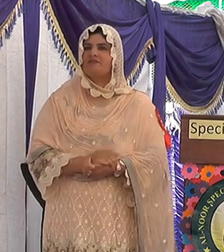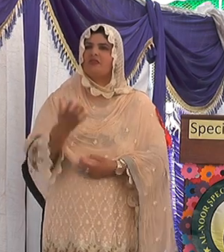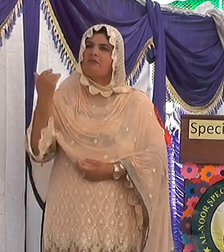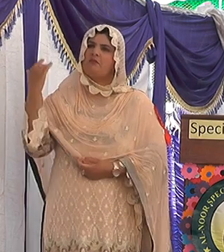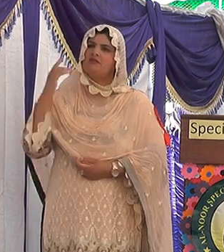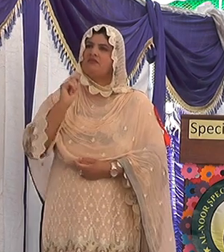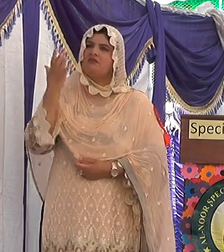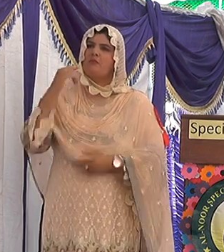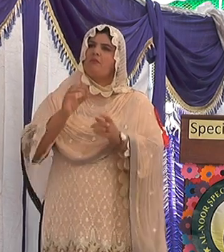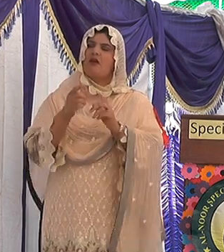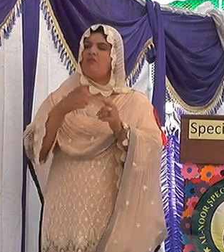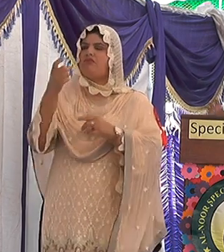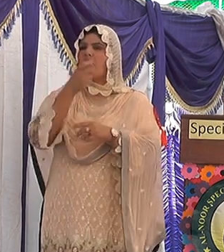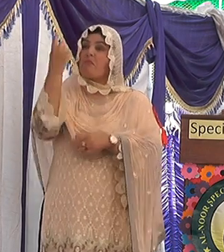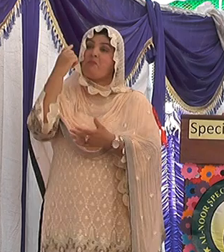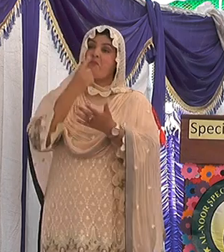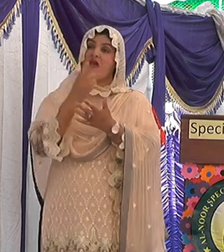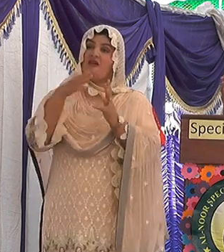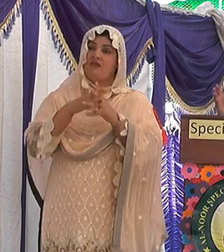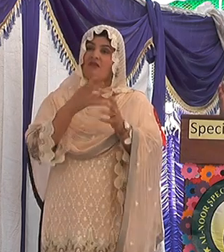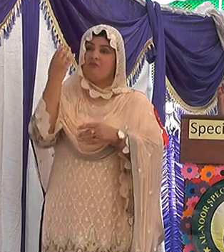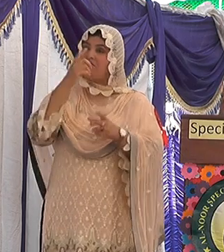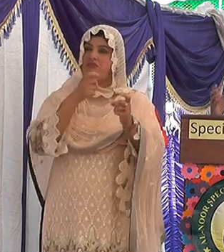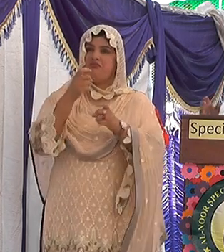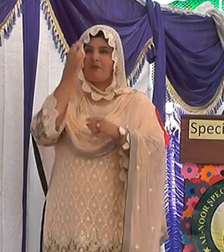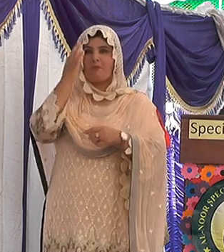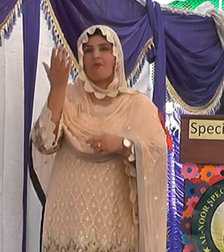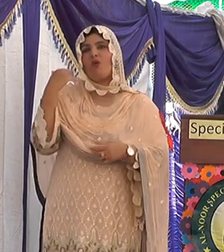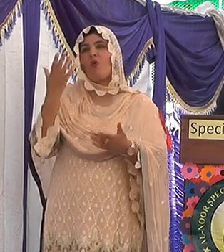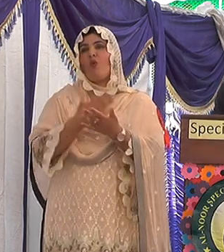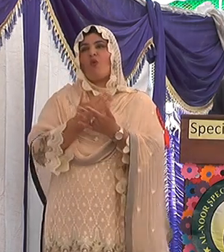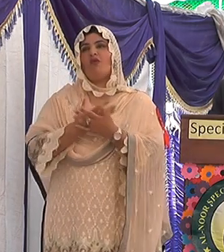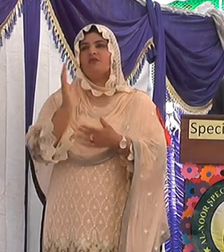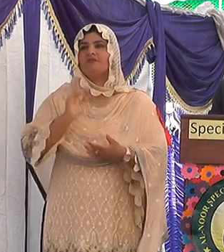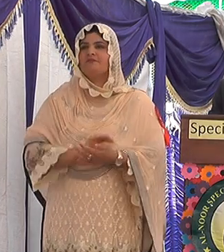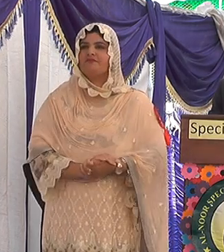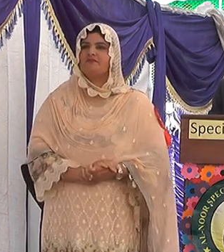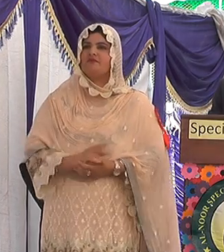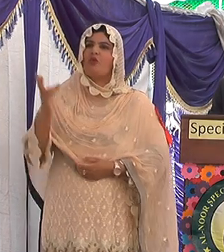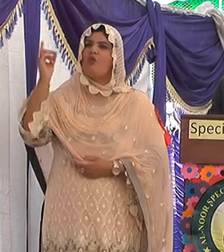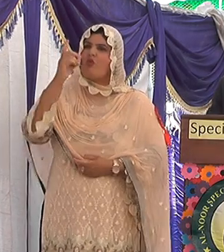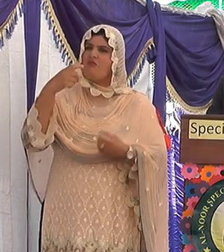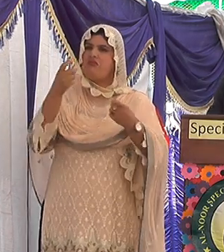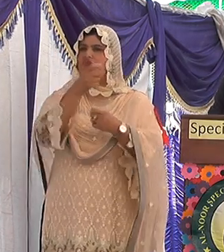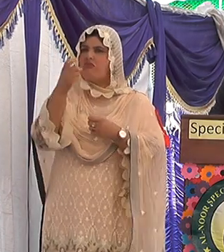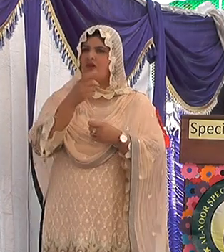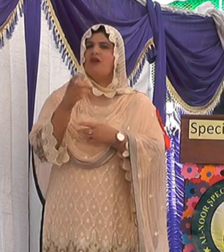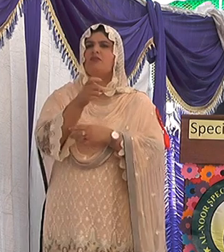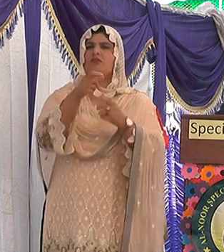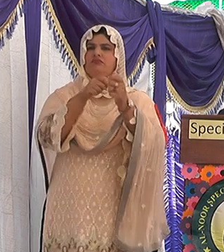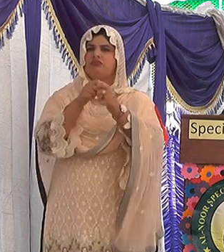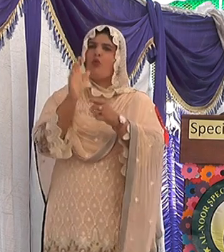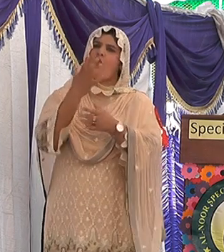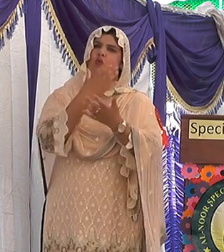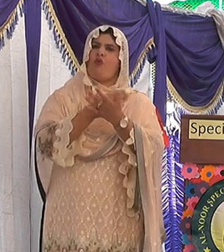ہم پسٹ ورلڈ بار کی باتیں بڑھتے ہیں تو اس میں وہ تھری ناکھ تھریورچ ٹائپ کی گنز استعمال کی جاتی تھی سیکنڈ ورلڈ بار آئی تو مشین گنز یا سب